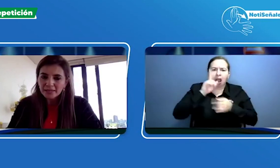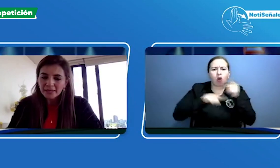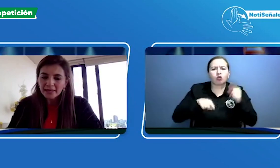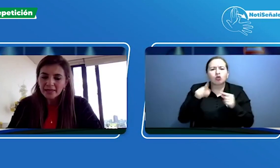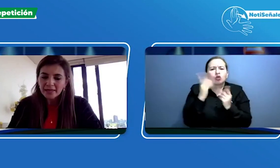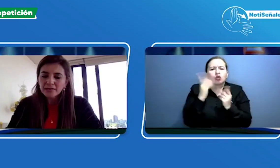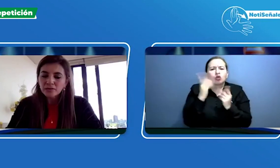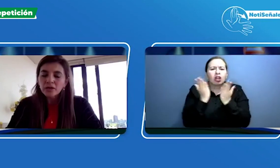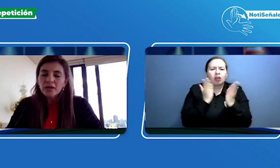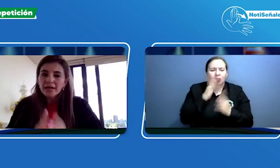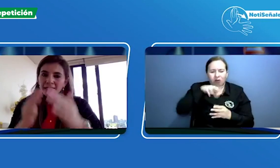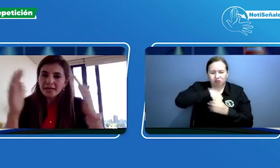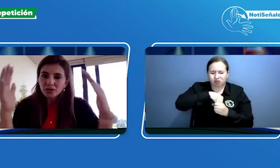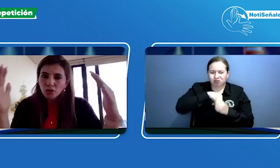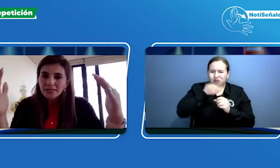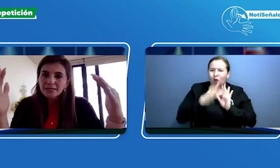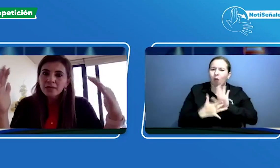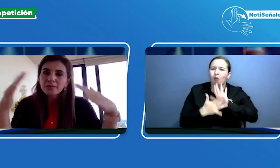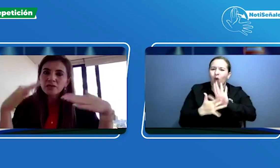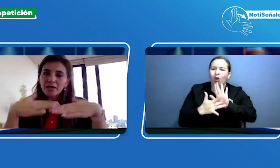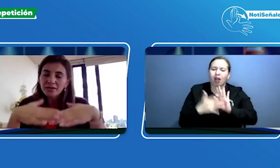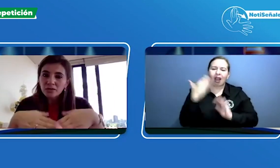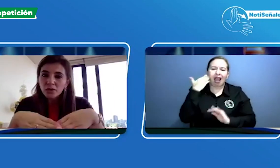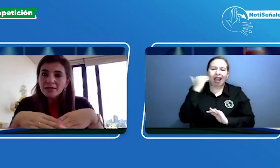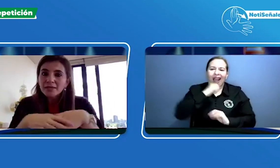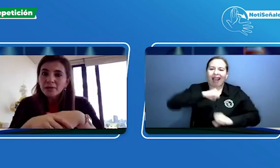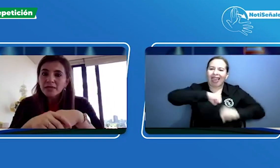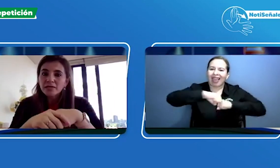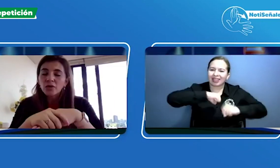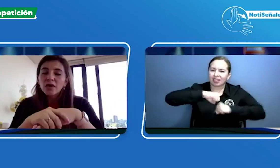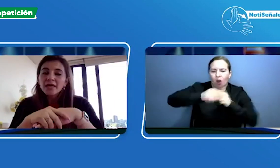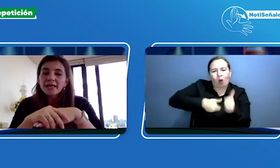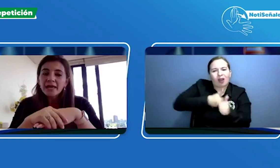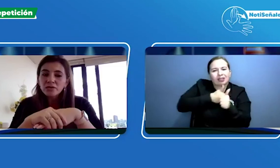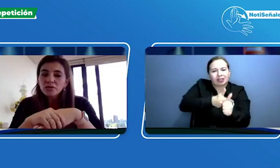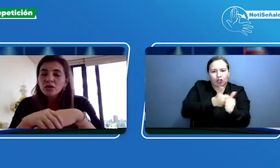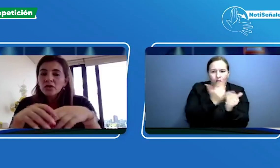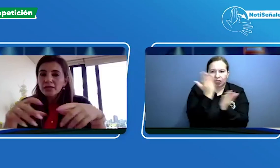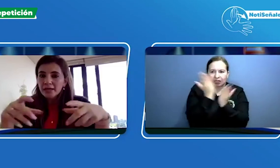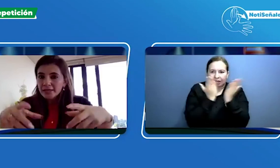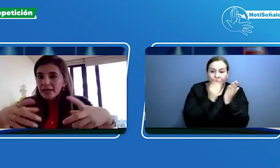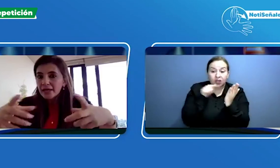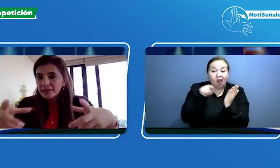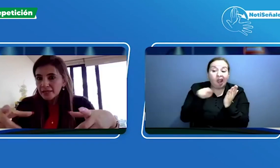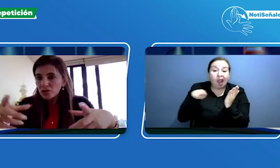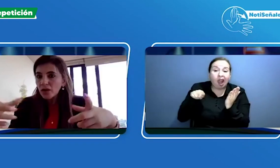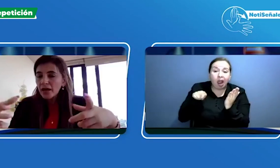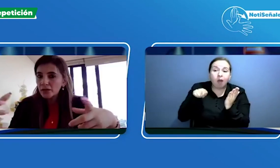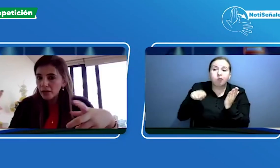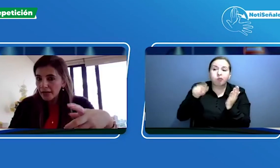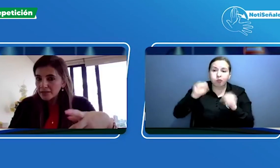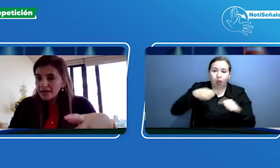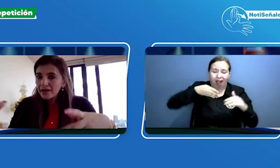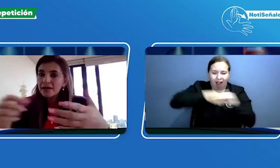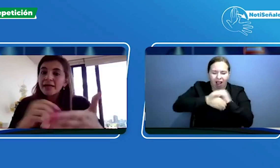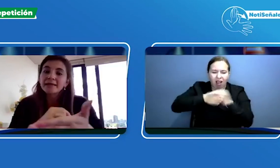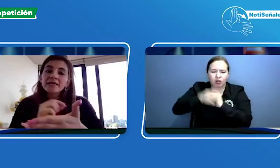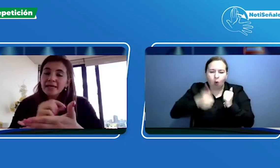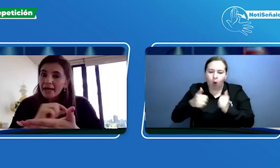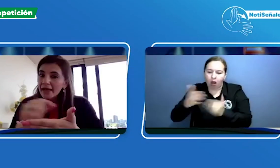redes que son las gestoras de servicio y asesores de servicio y ellos tienen el acceso a las tabletas y cada